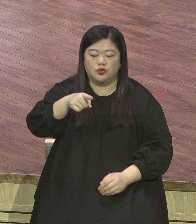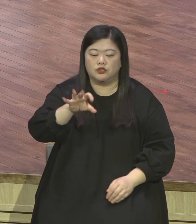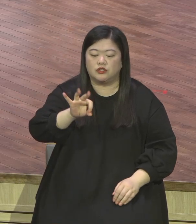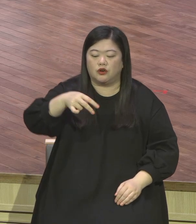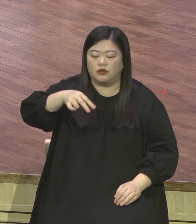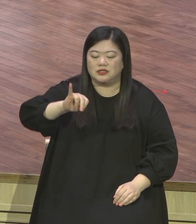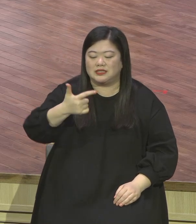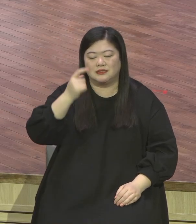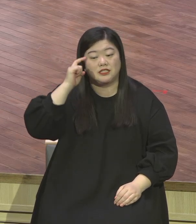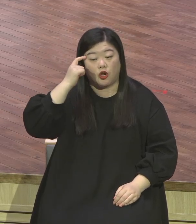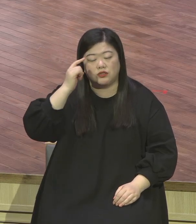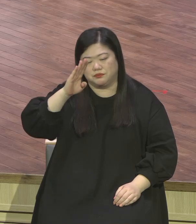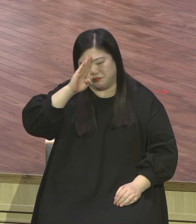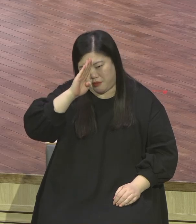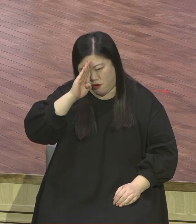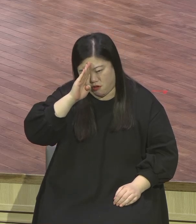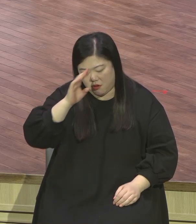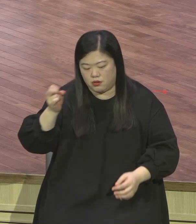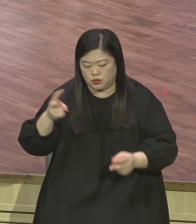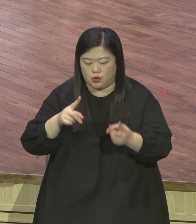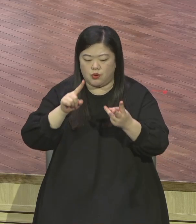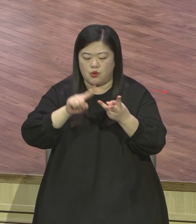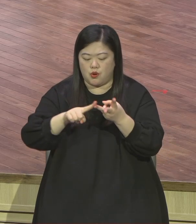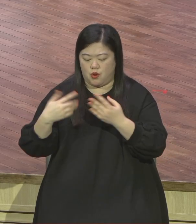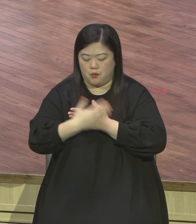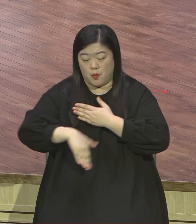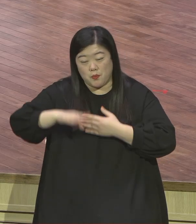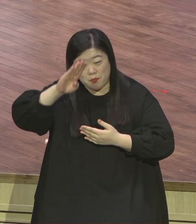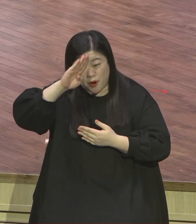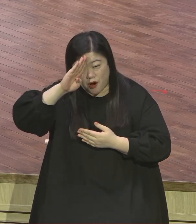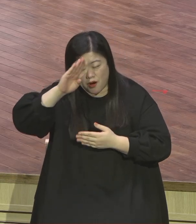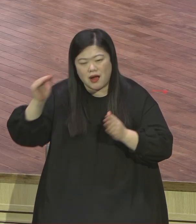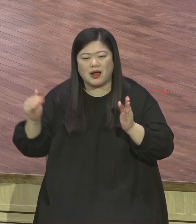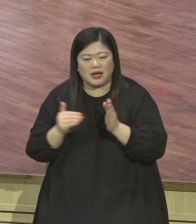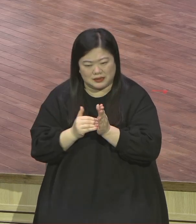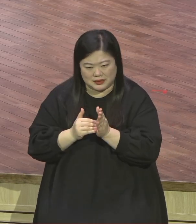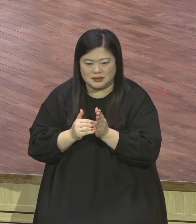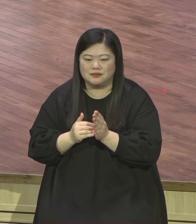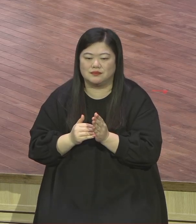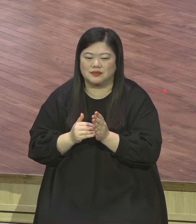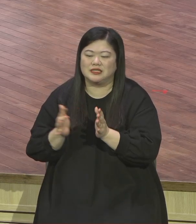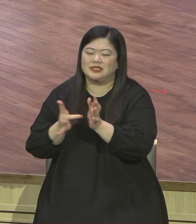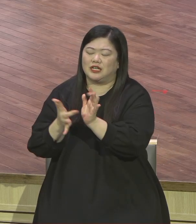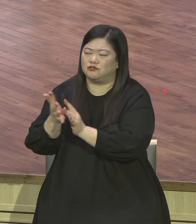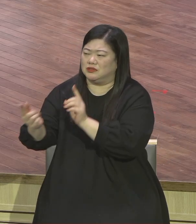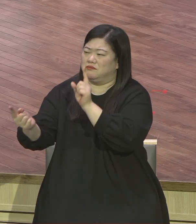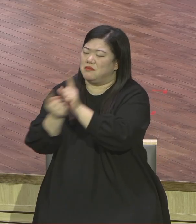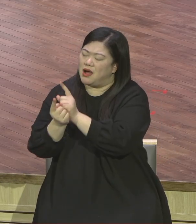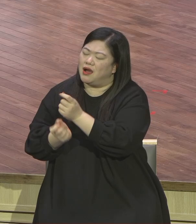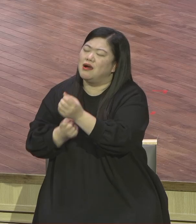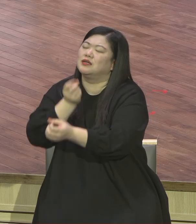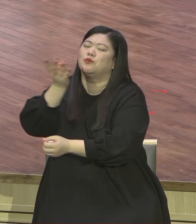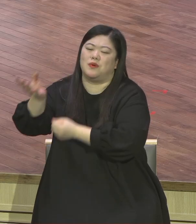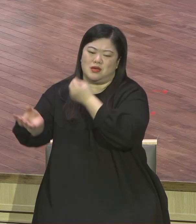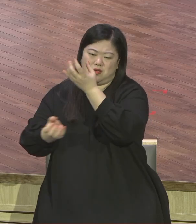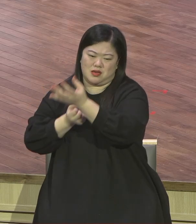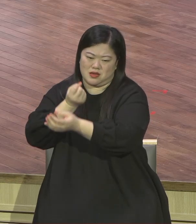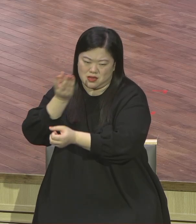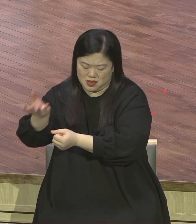육신의 질병 까지도 예수 그리스도 앞에 그리스도를 누리다 보니까 물러가게 되어 있다